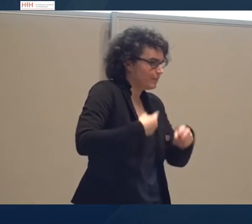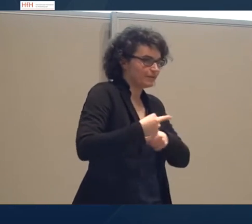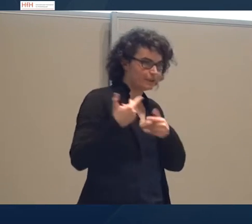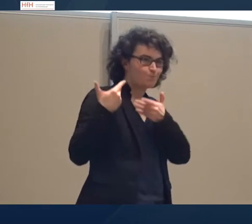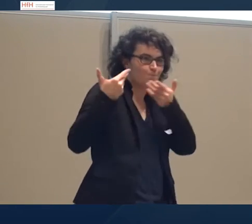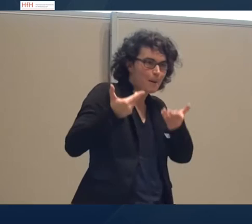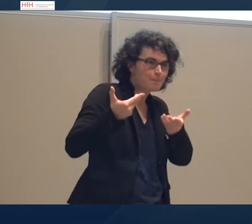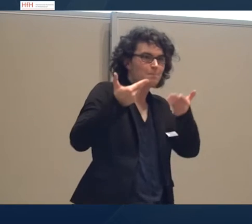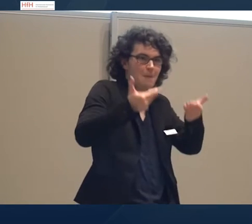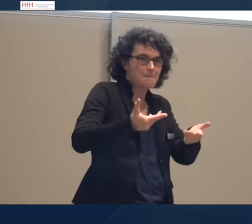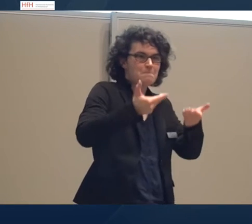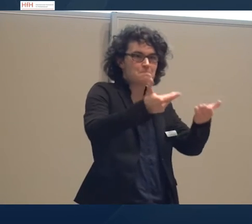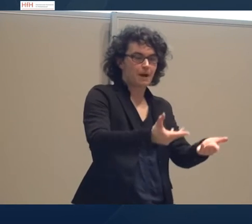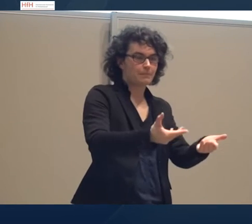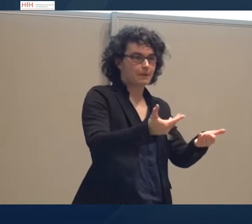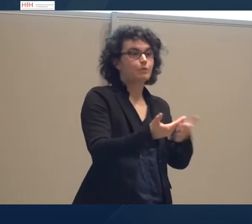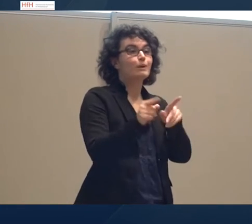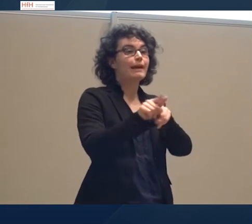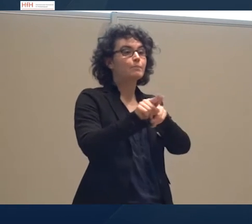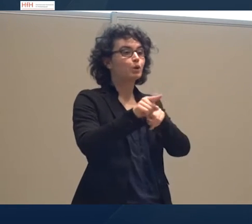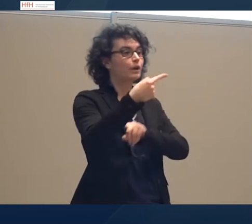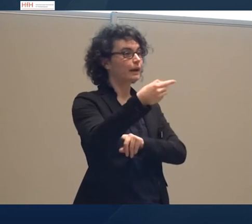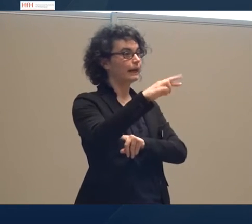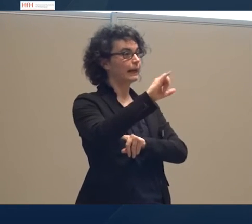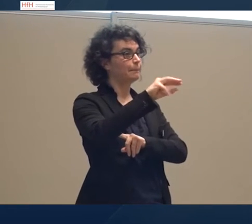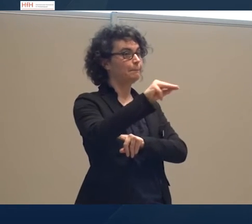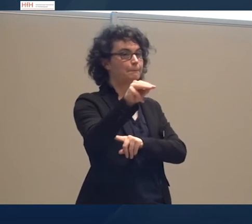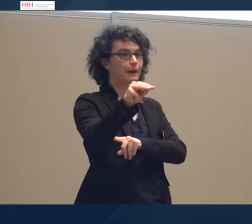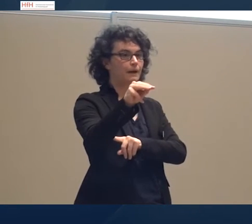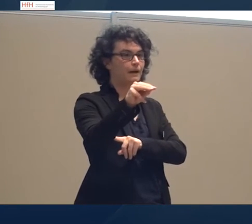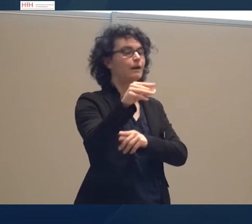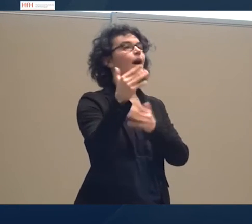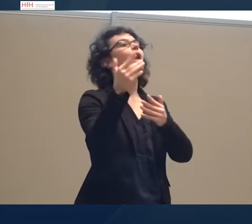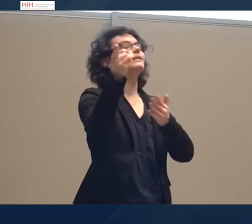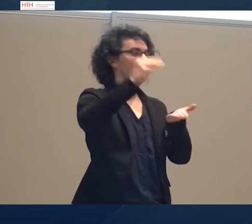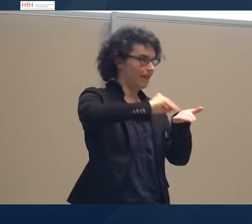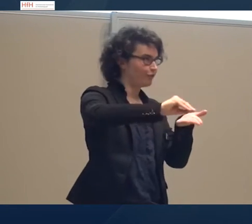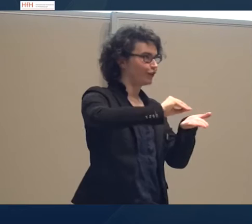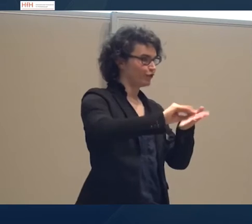hat, Gebrüder Grimm in dem Fall aufzuschreiben, wurden sie weiter überliefert.